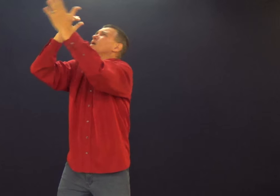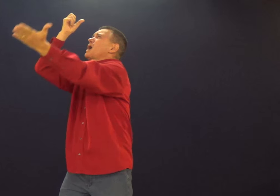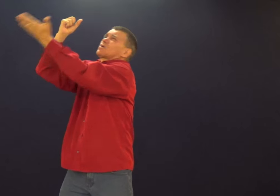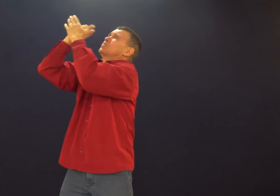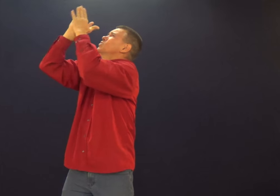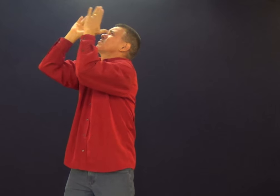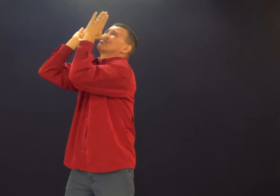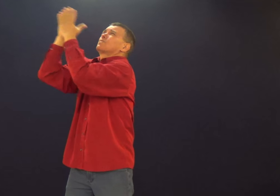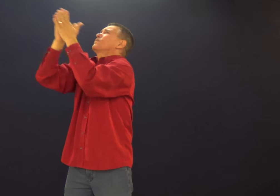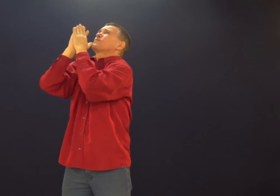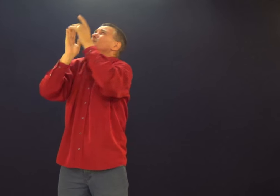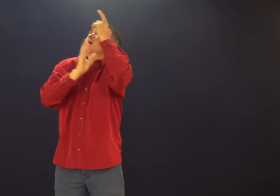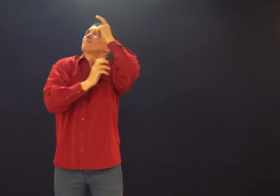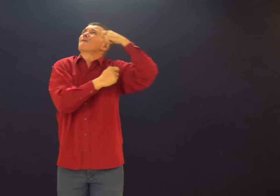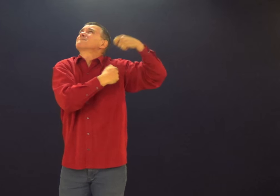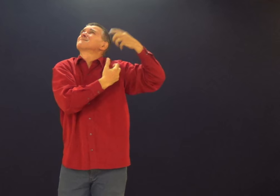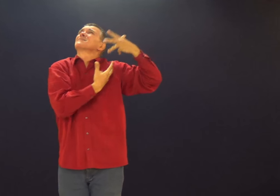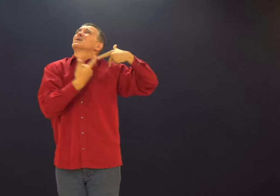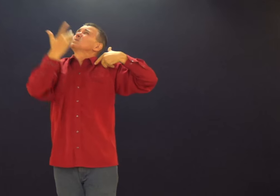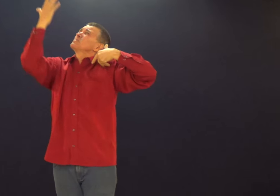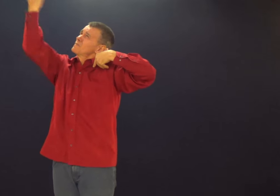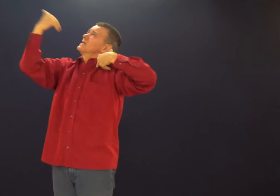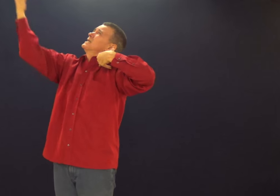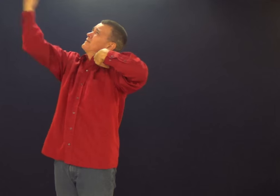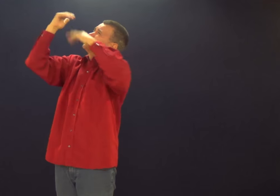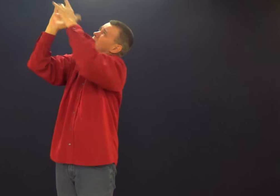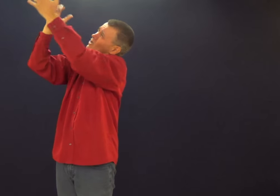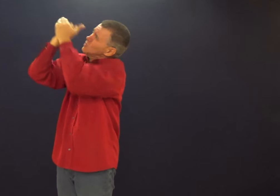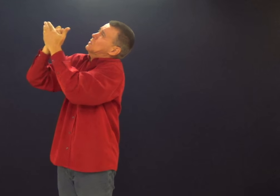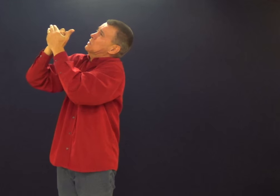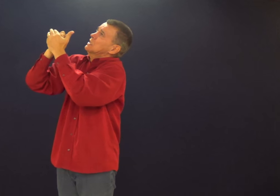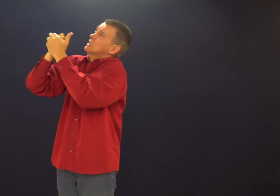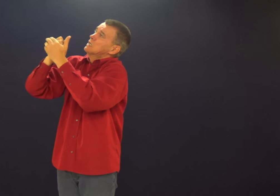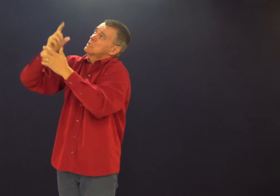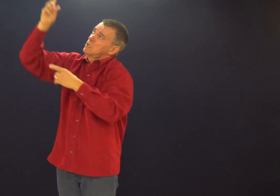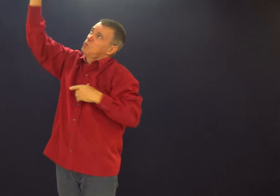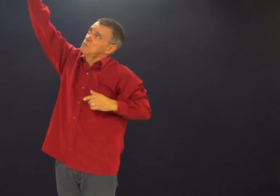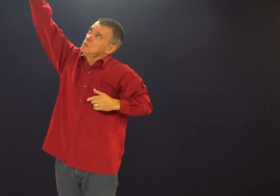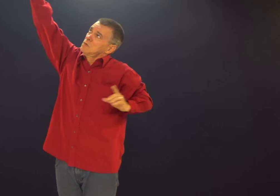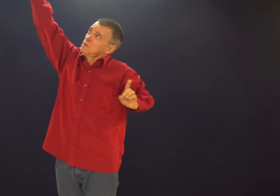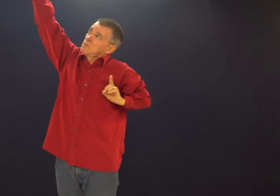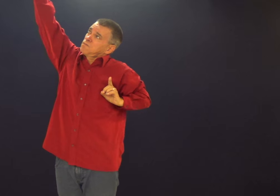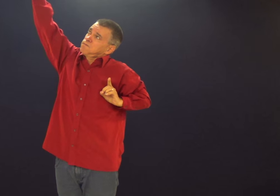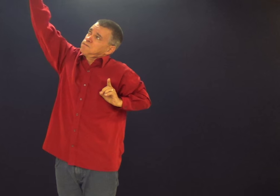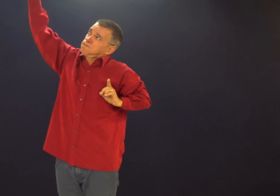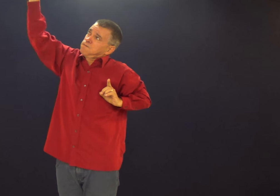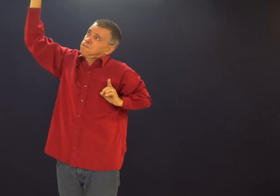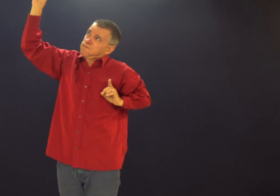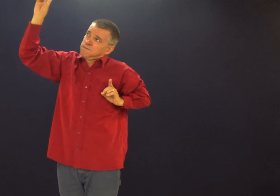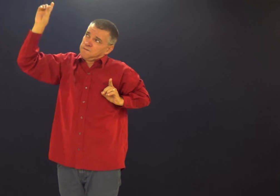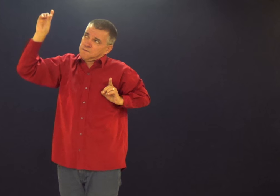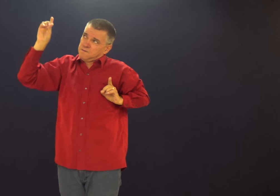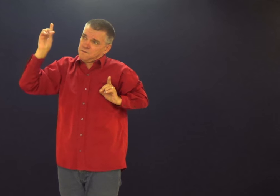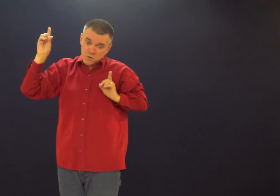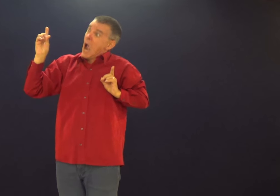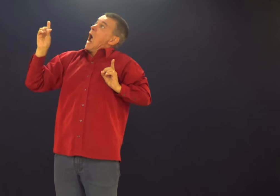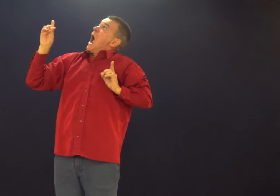complicado. Então, ora. Ora. Peça para que Deus esteja com você. E ele vem.